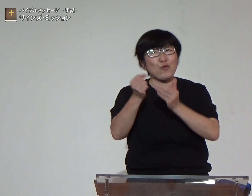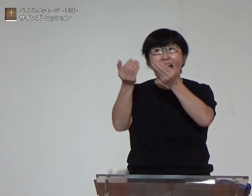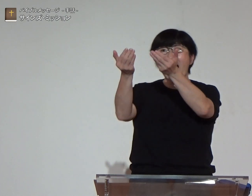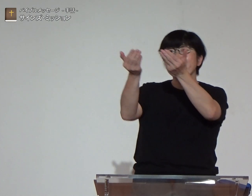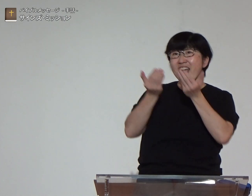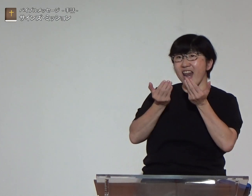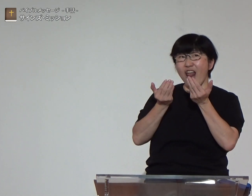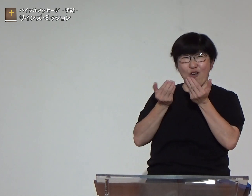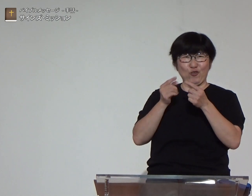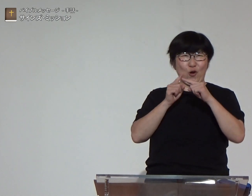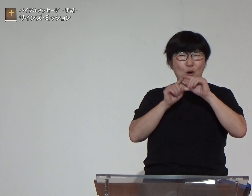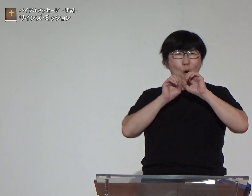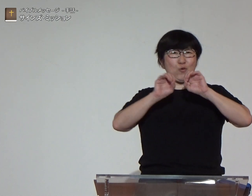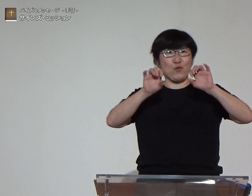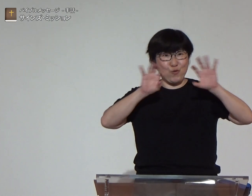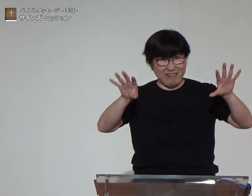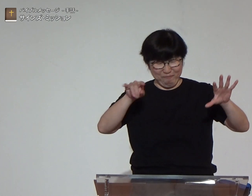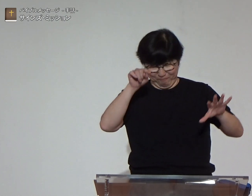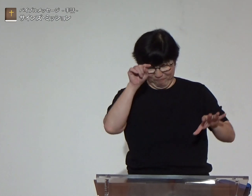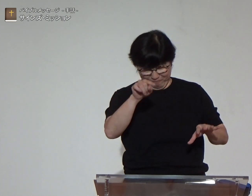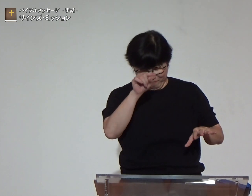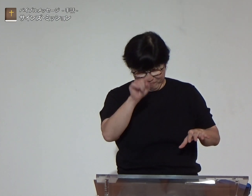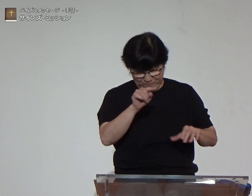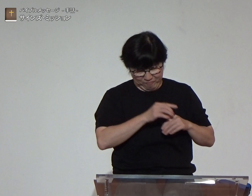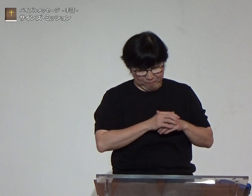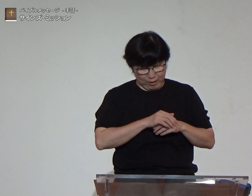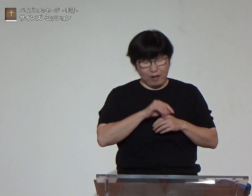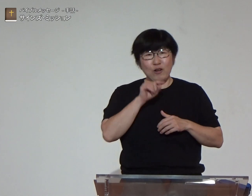もう一度チャンスを与えられるという福音